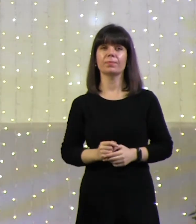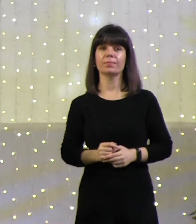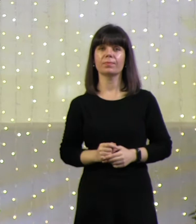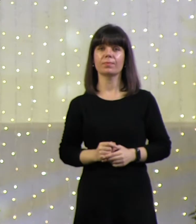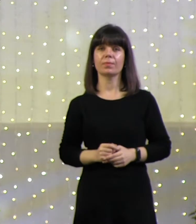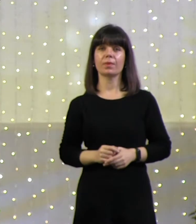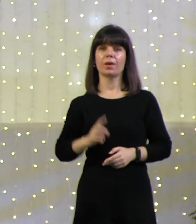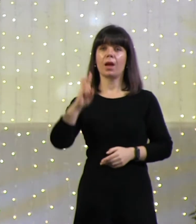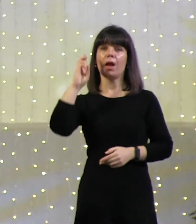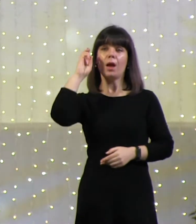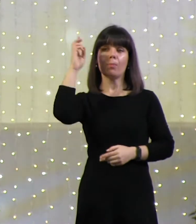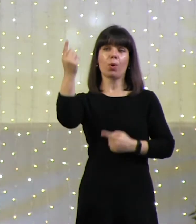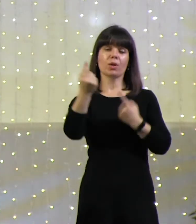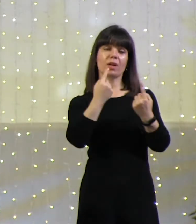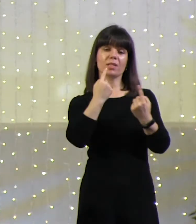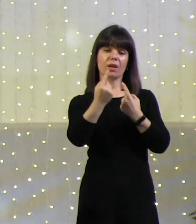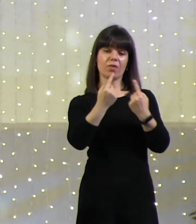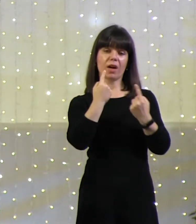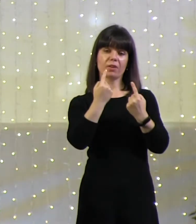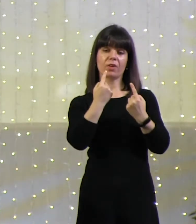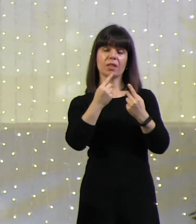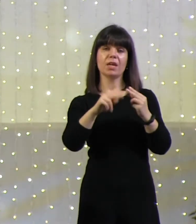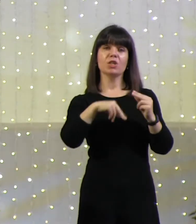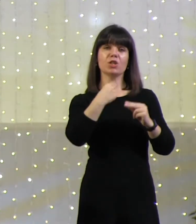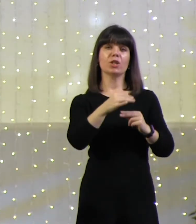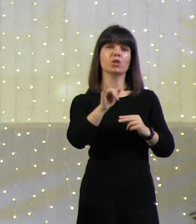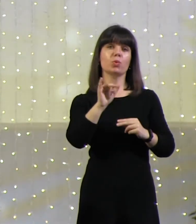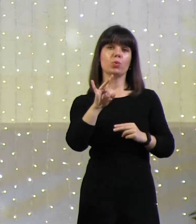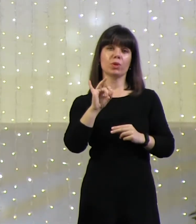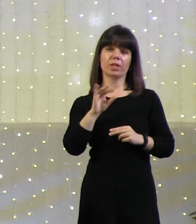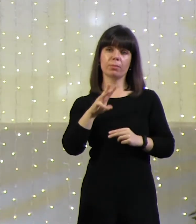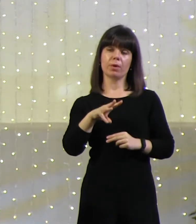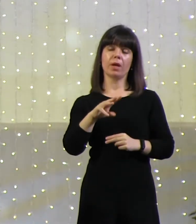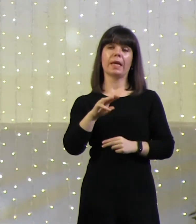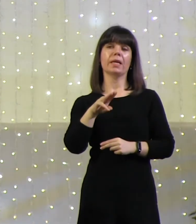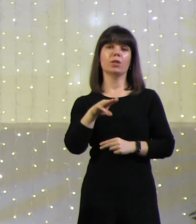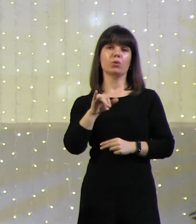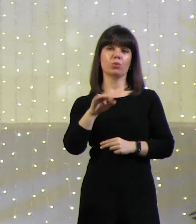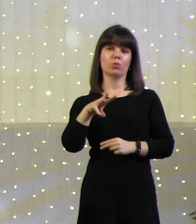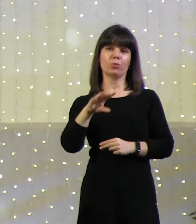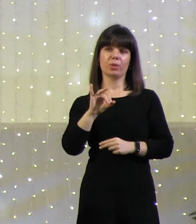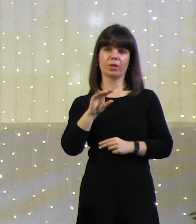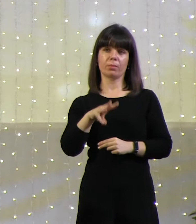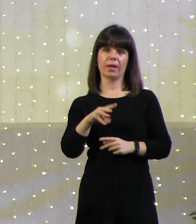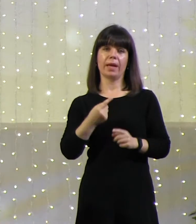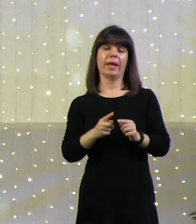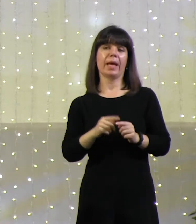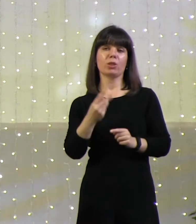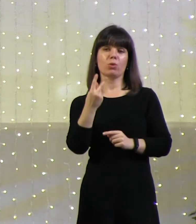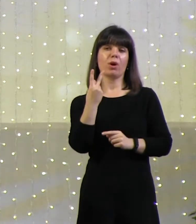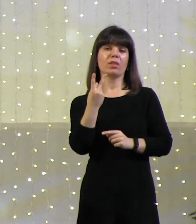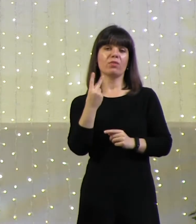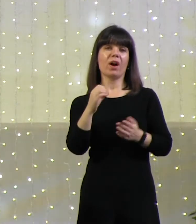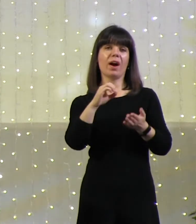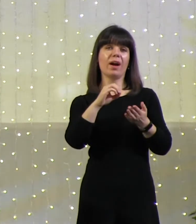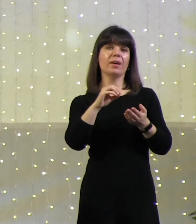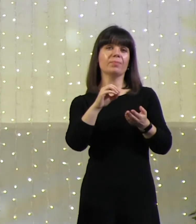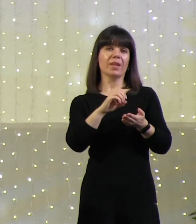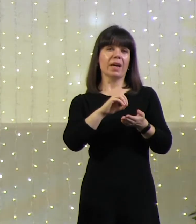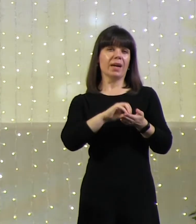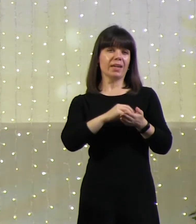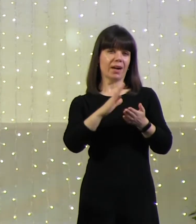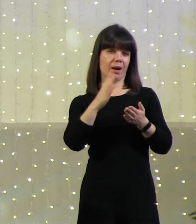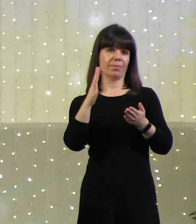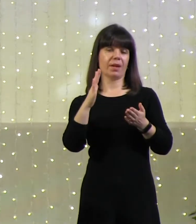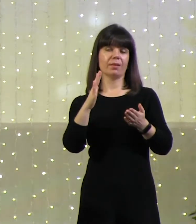Бог разговаривал через Урим и Тумим. Это два камня на щитке у первосвященника. Это были